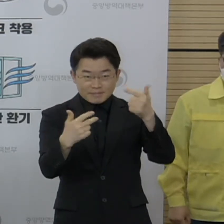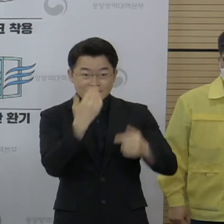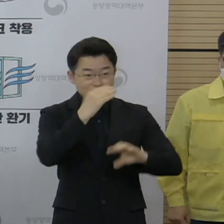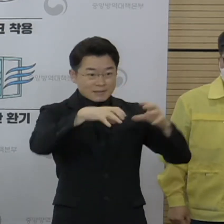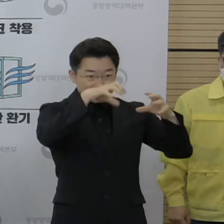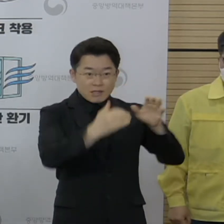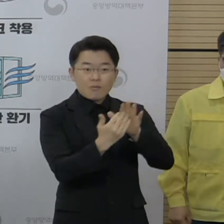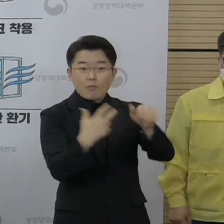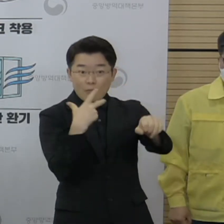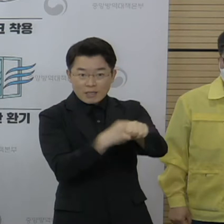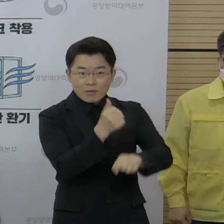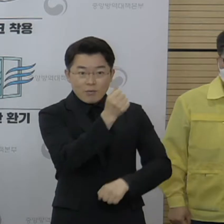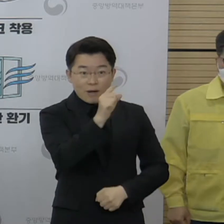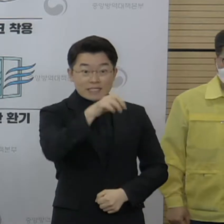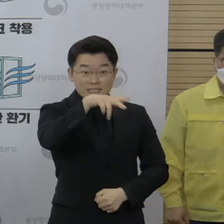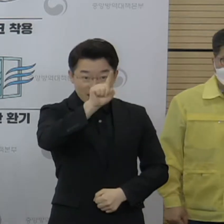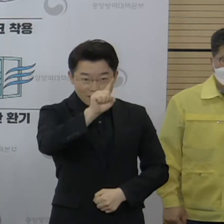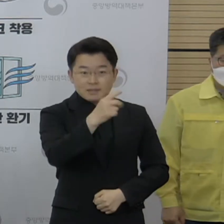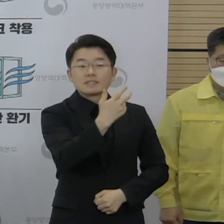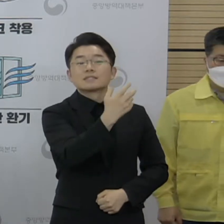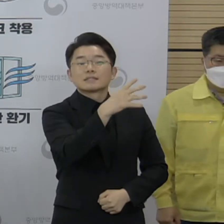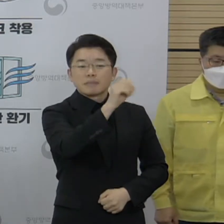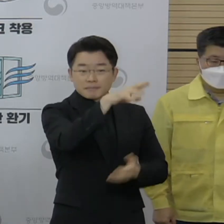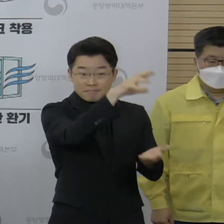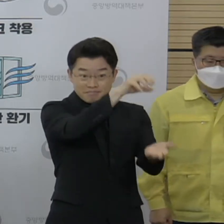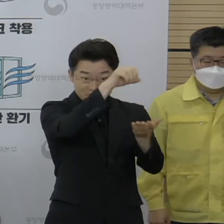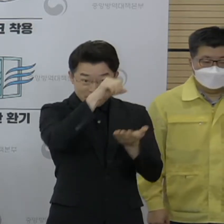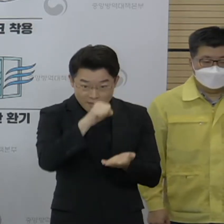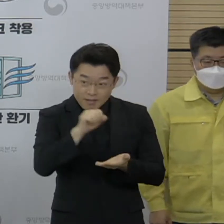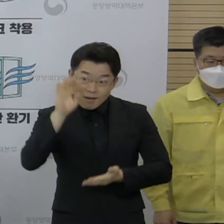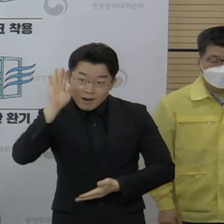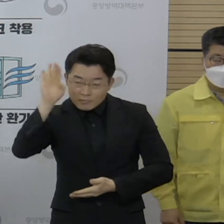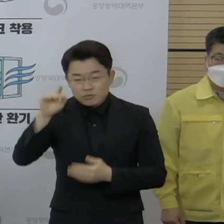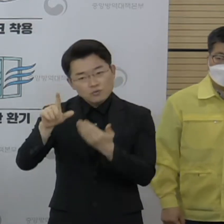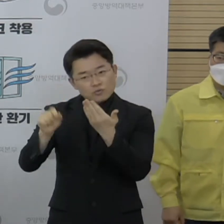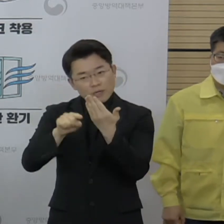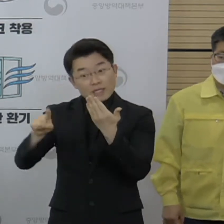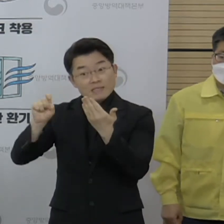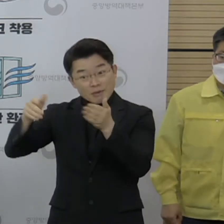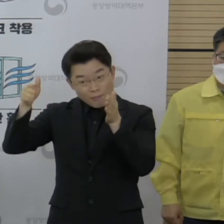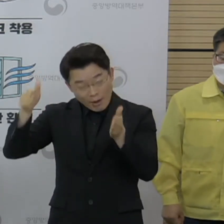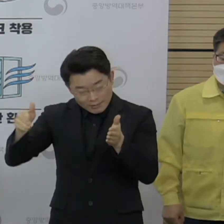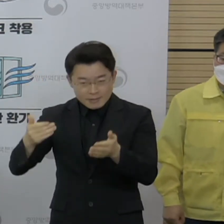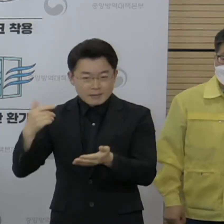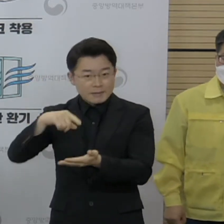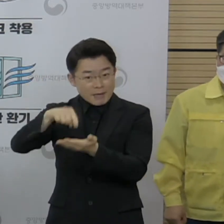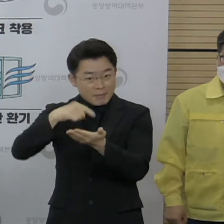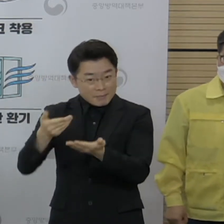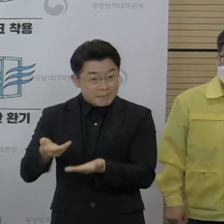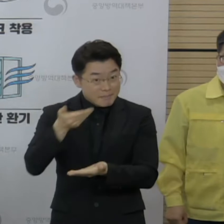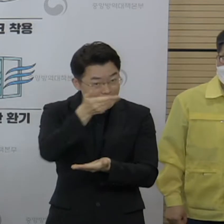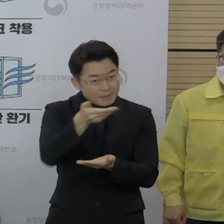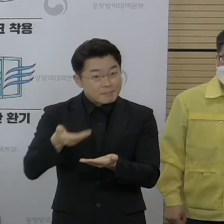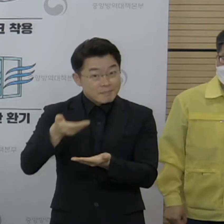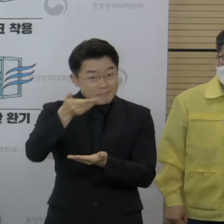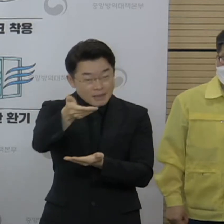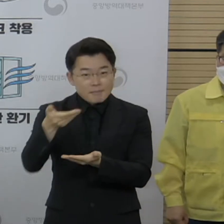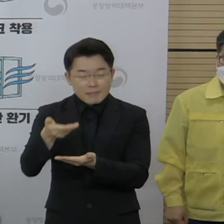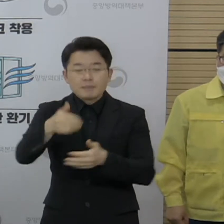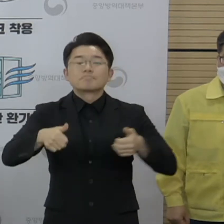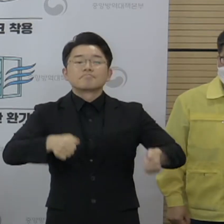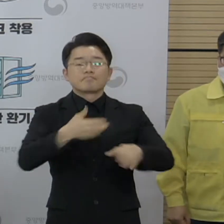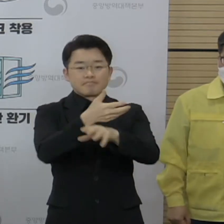70만 회분을 공급받고 오는 9월에서 11월까지 순차적으로 반환하는 백신 교환